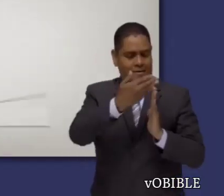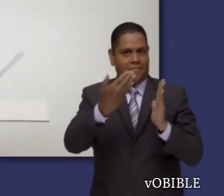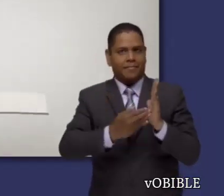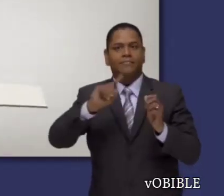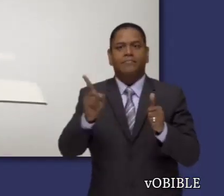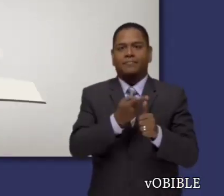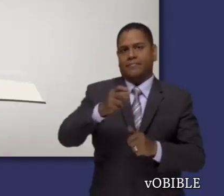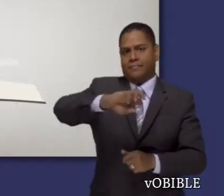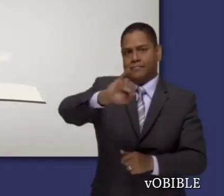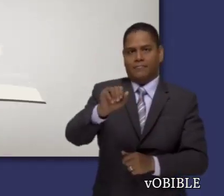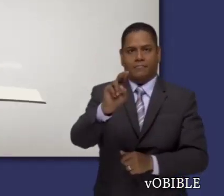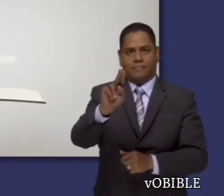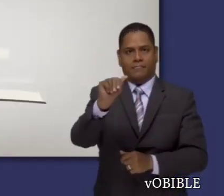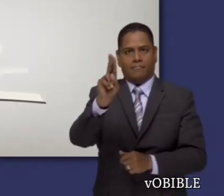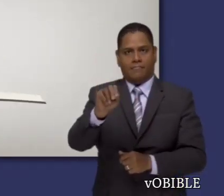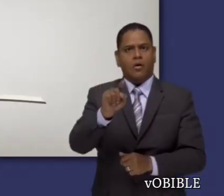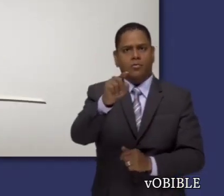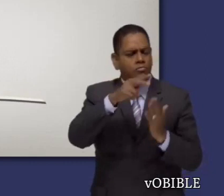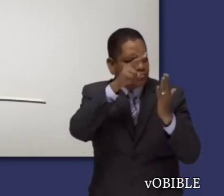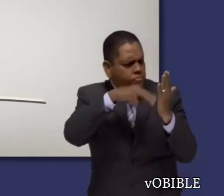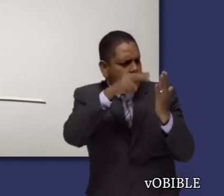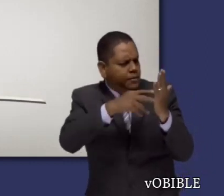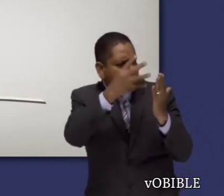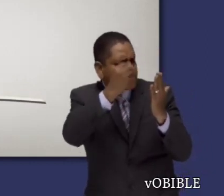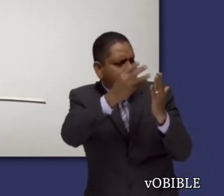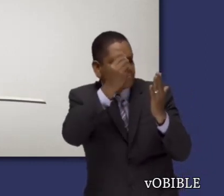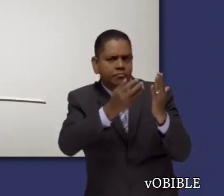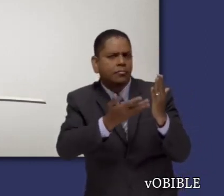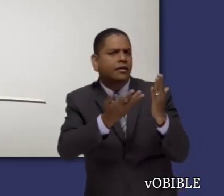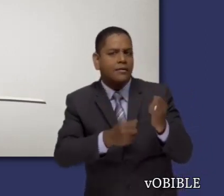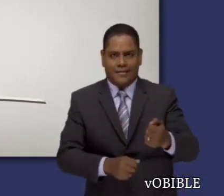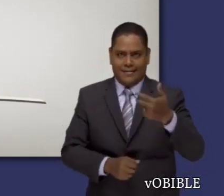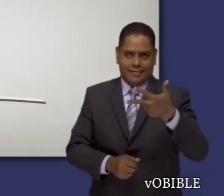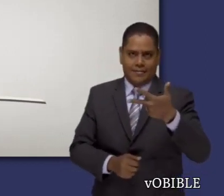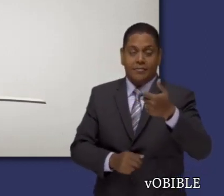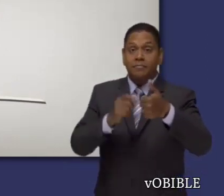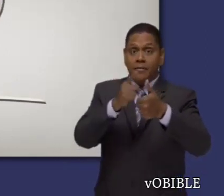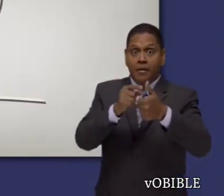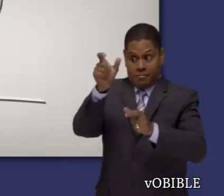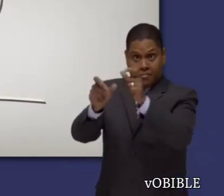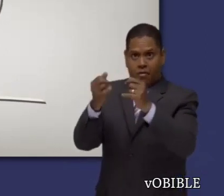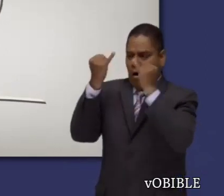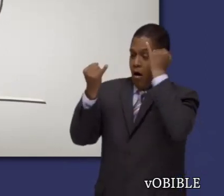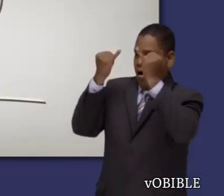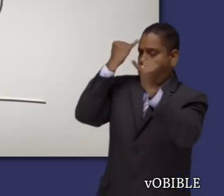Cuando lea la primera carta de Juan, fíjese en que debemos rechazar a los apóstatas, en que debemos cuidarnos de